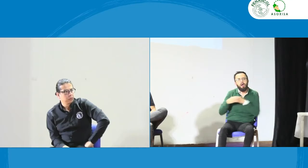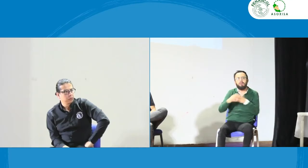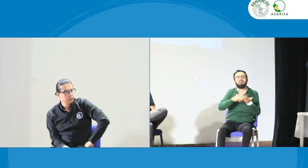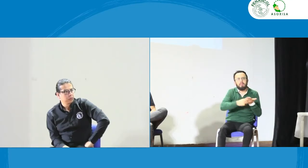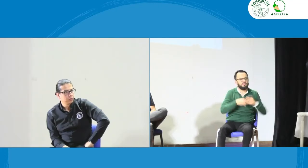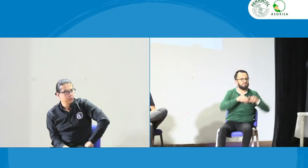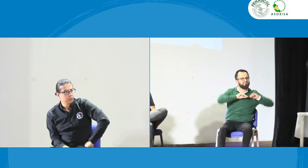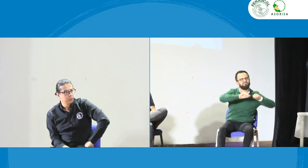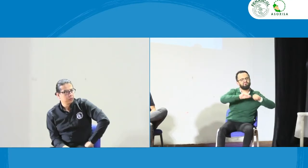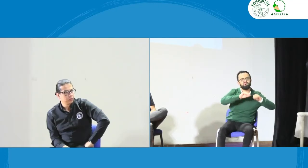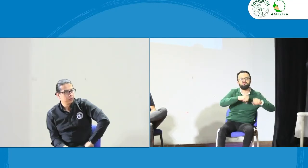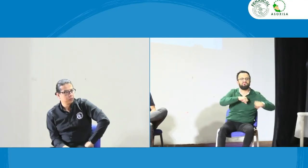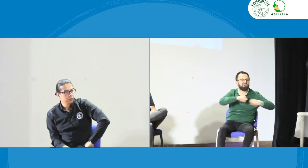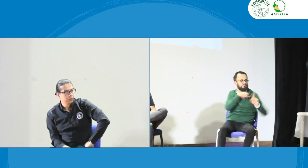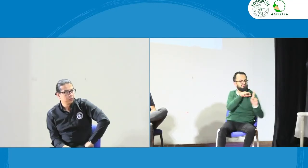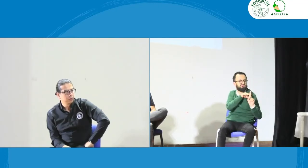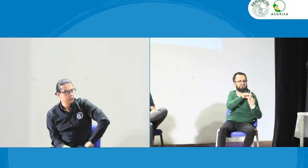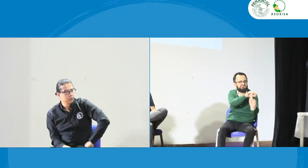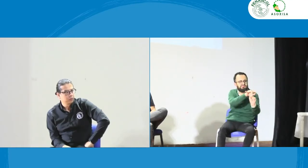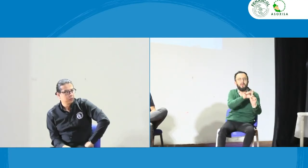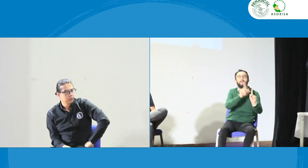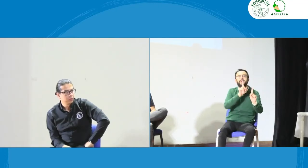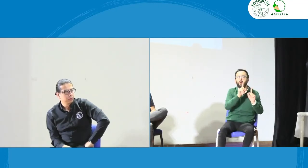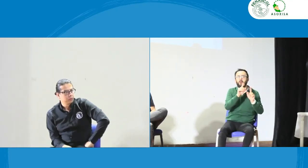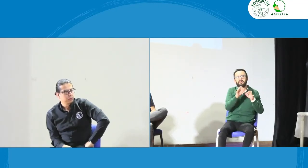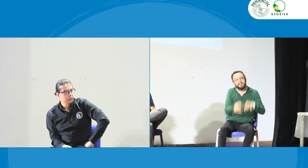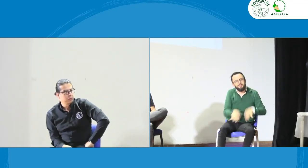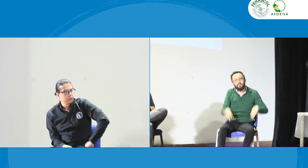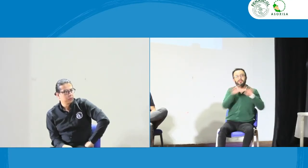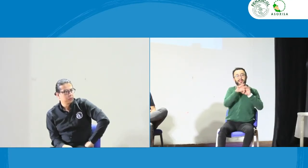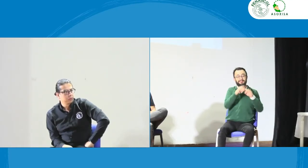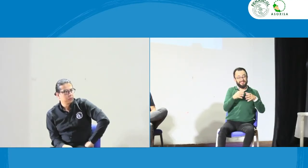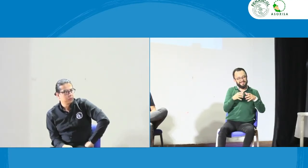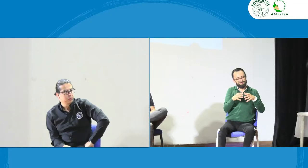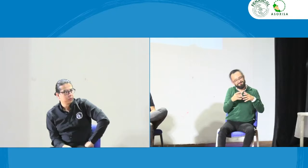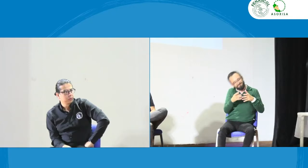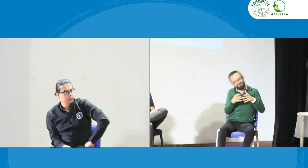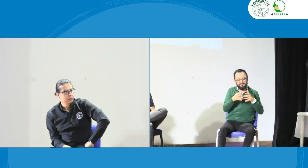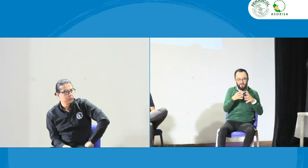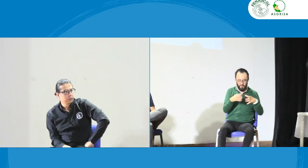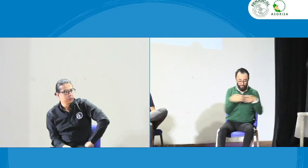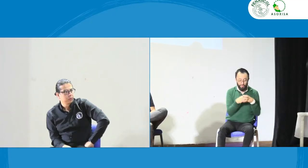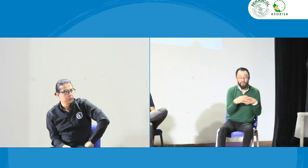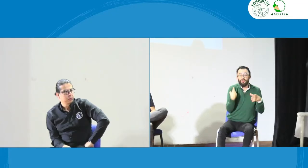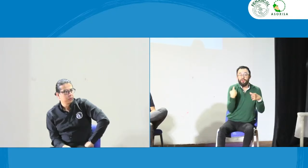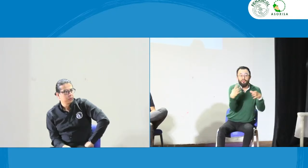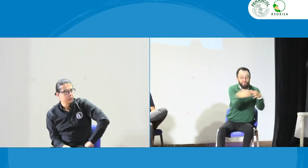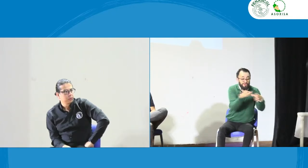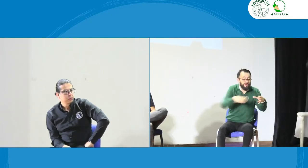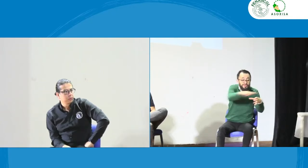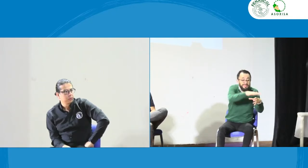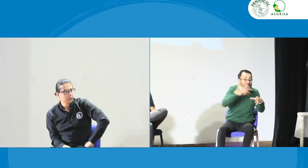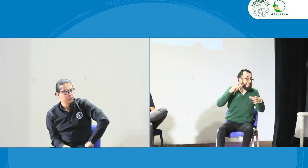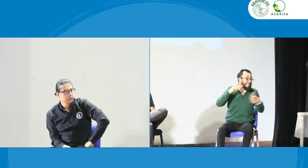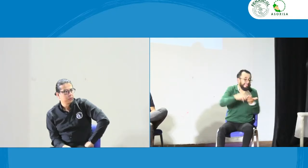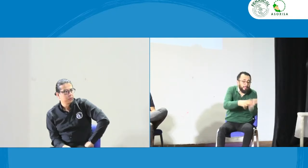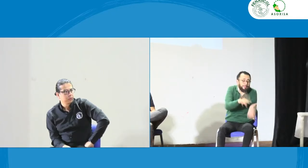sentido para ese reconocimiento profesional y lo que tiene que ver con ARL de sus riesgos profesionales pero entonces se